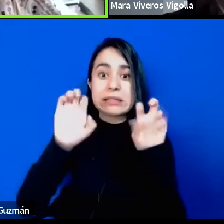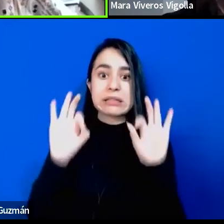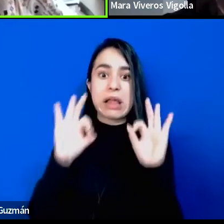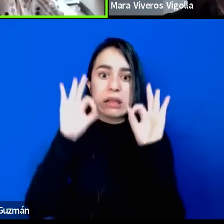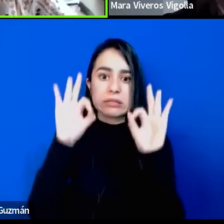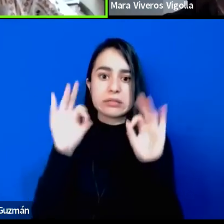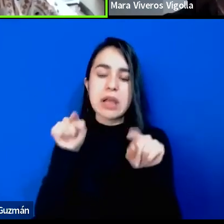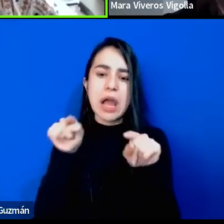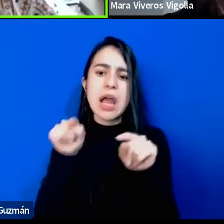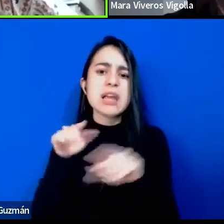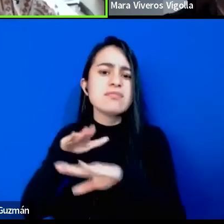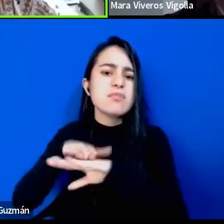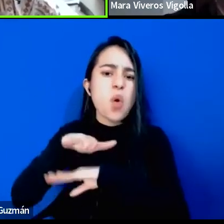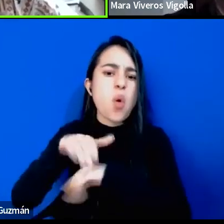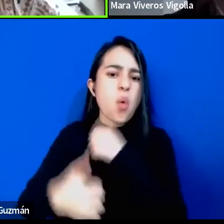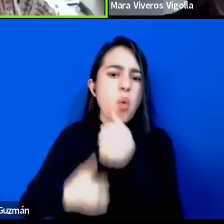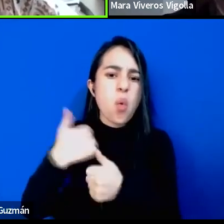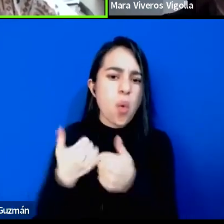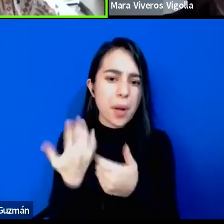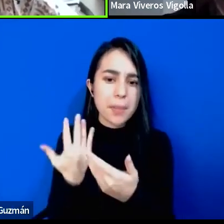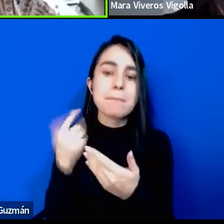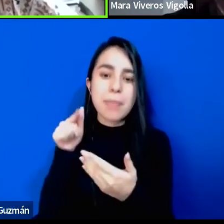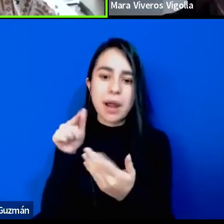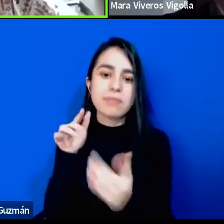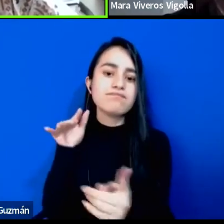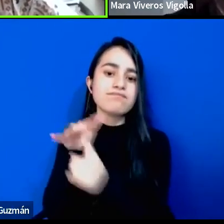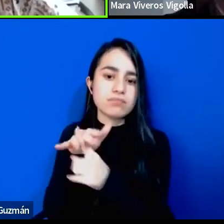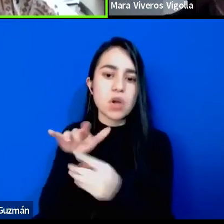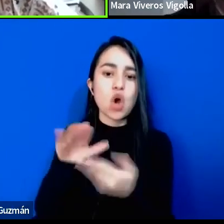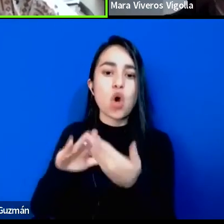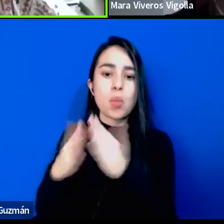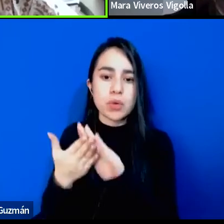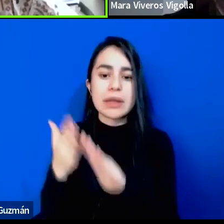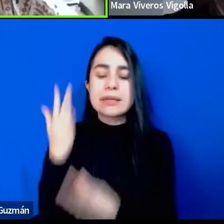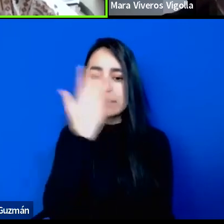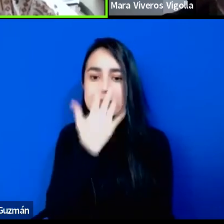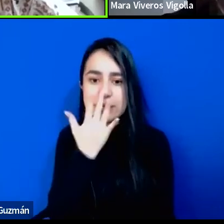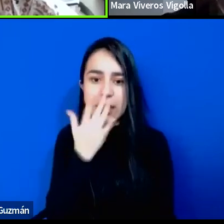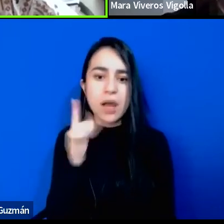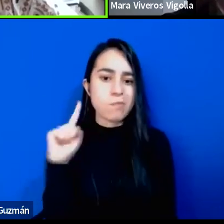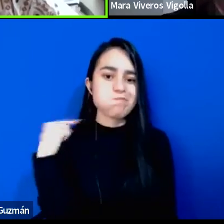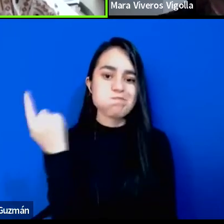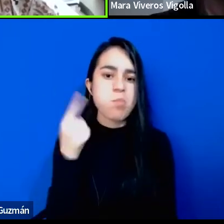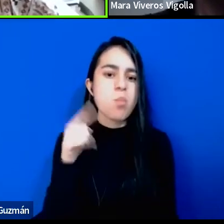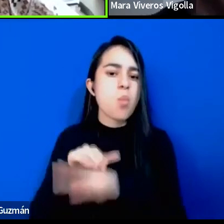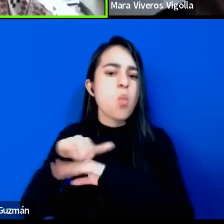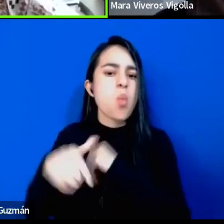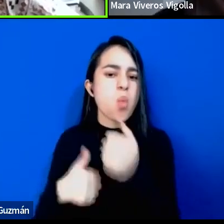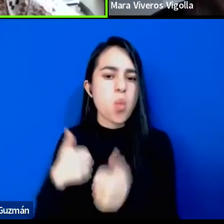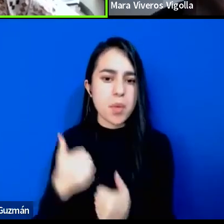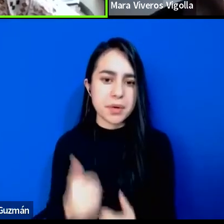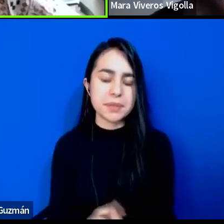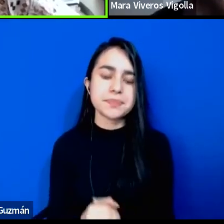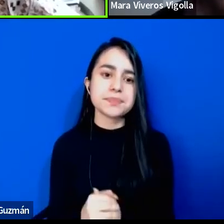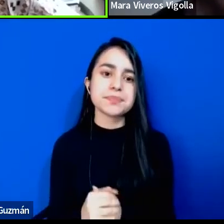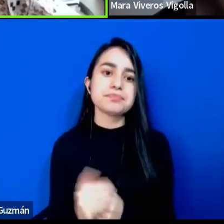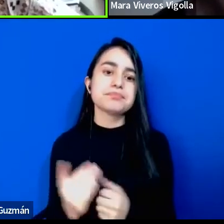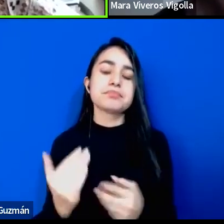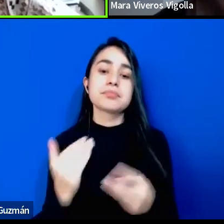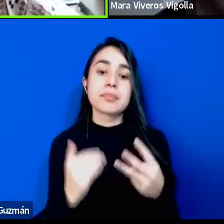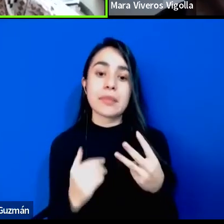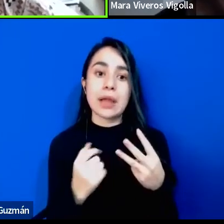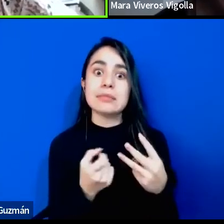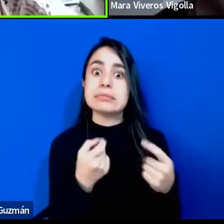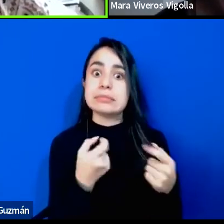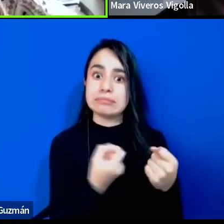cuáles son las consecuencias que tiene para las comunidades negras en general? Y yo sé que son